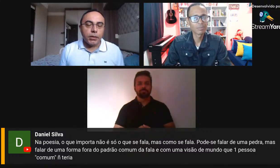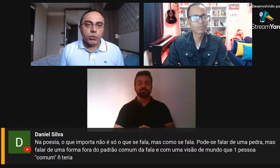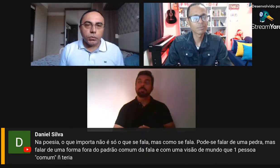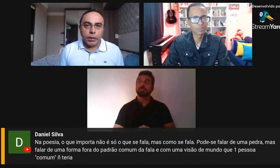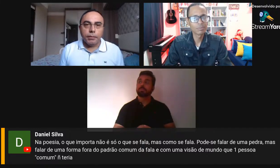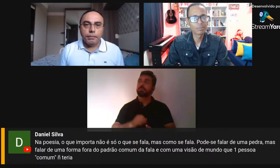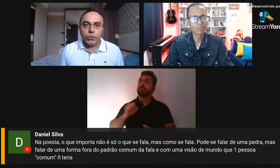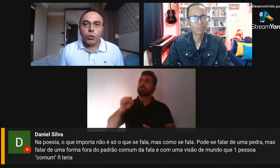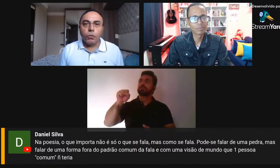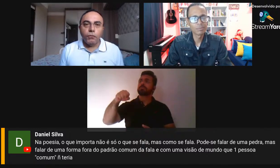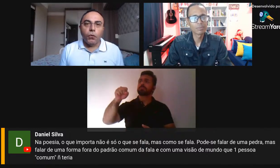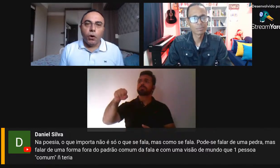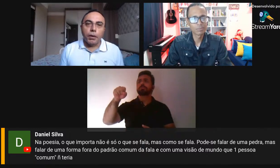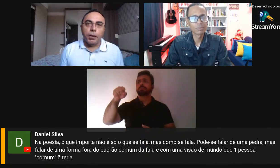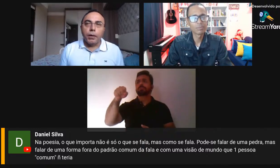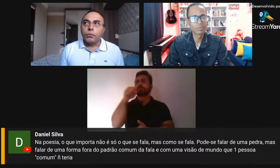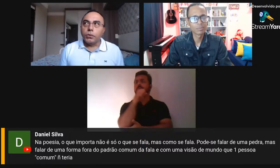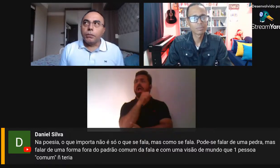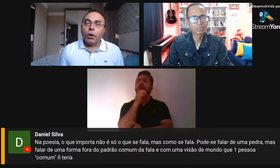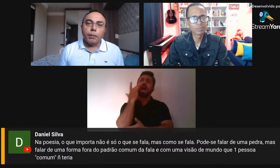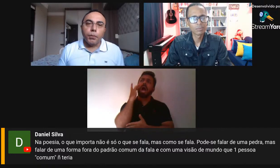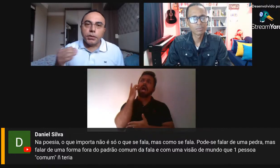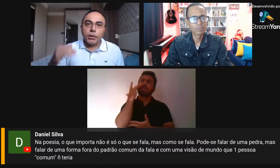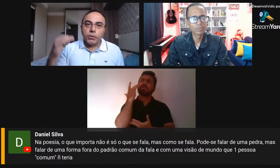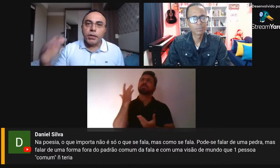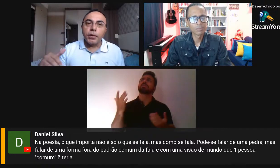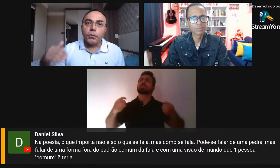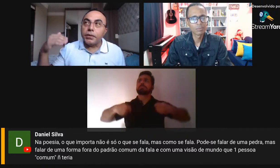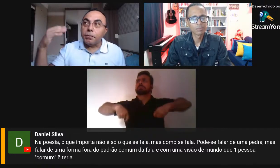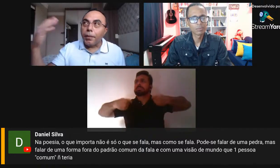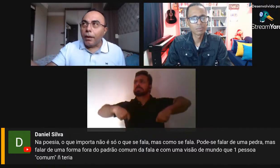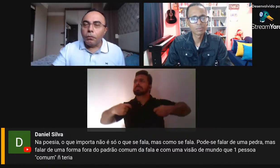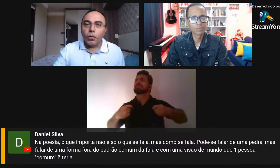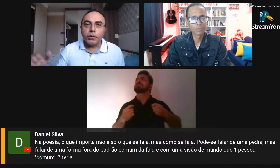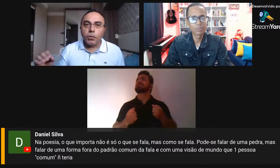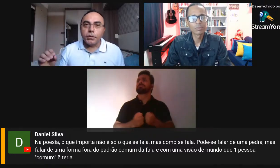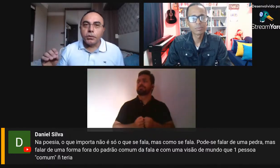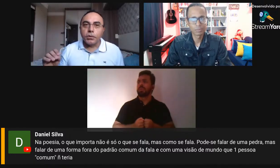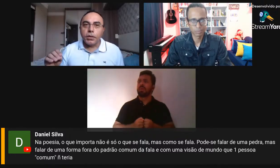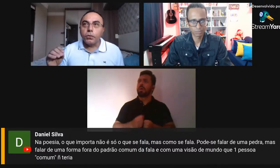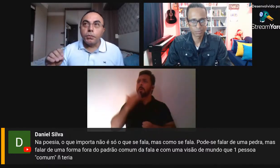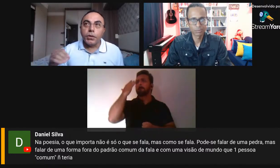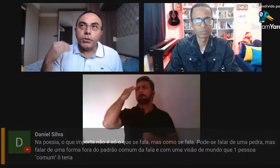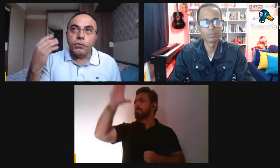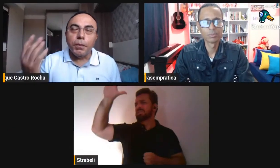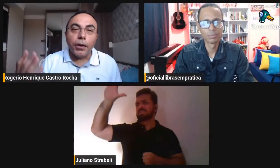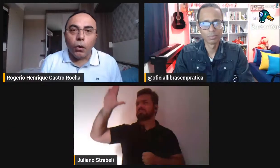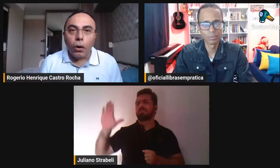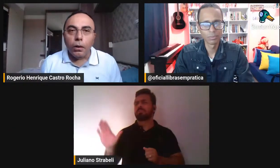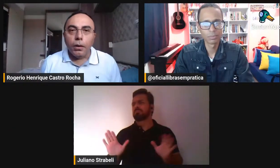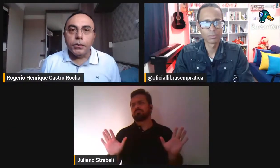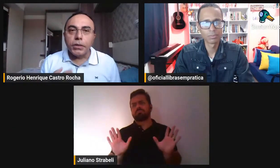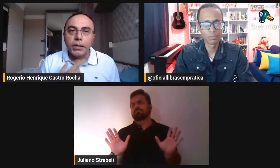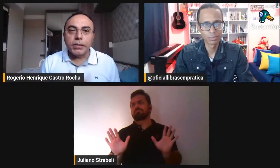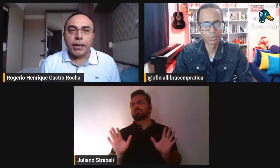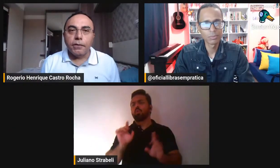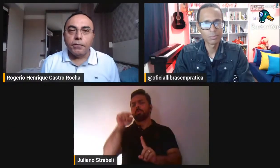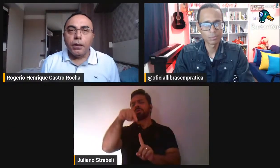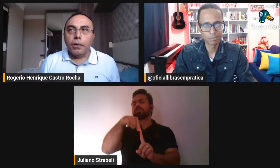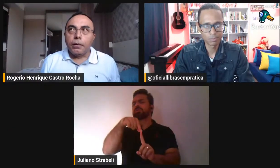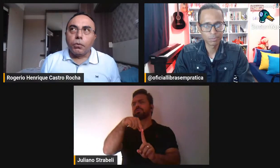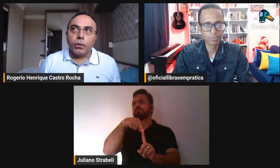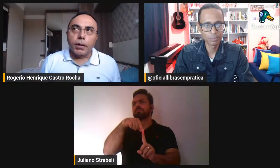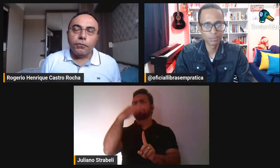perseguir isso de alguma forma, muito embora possa não ser o principal, possa não ser o objetivo maior de quem